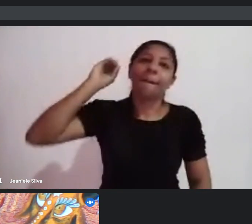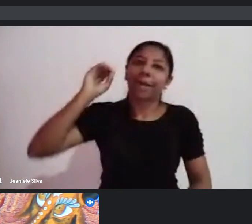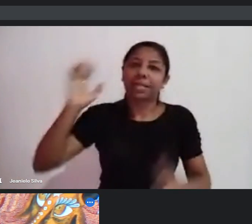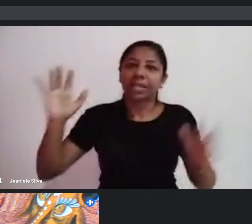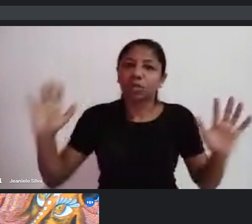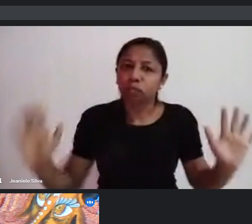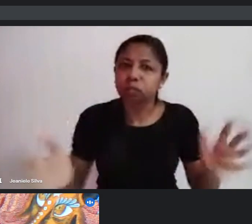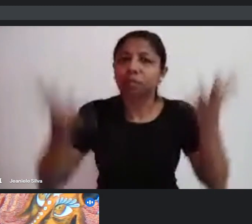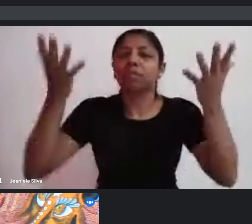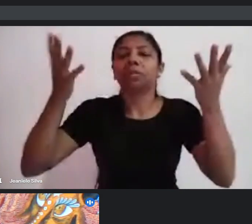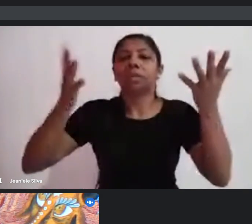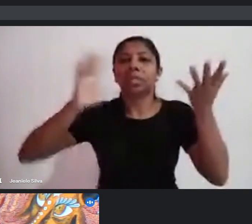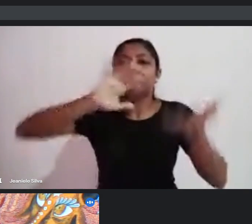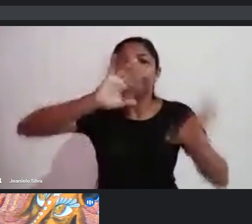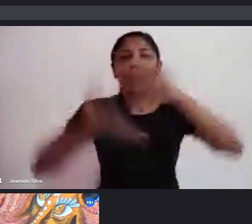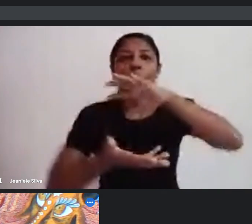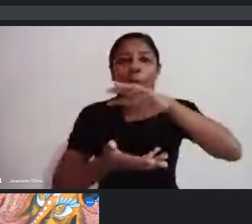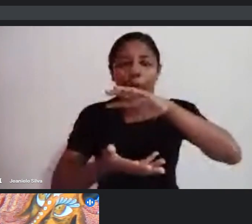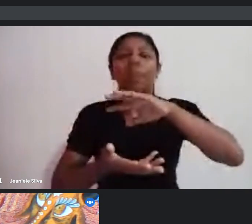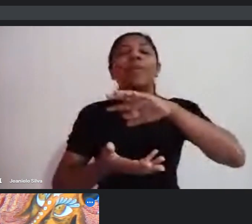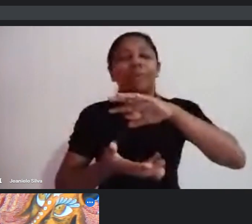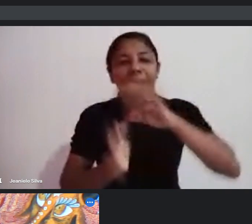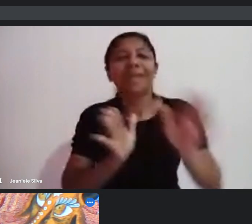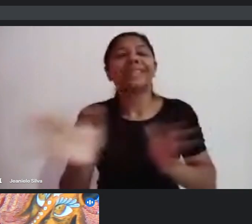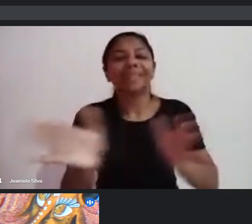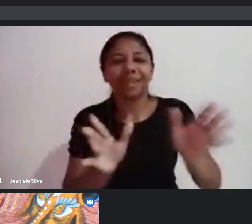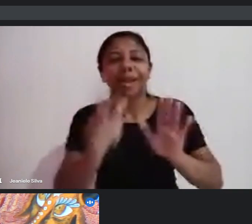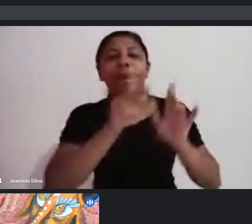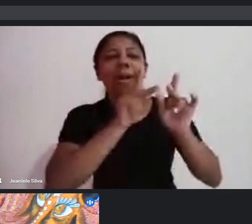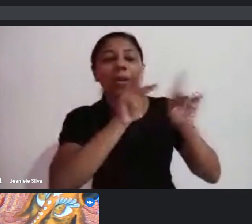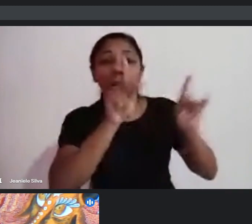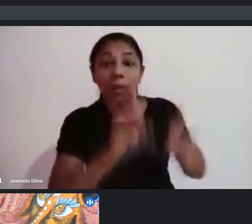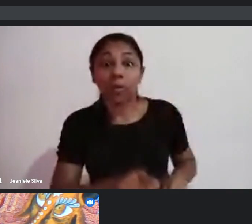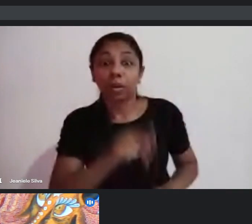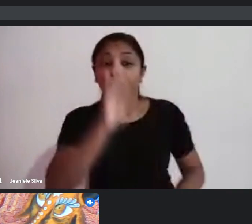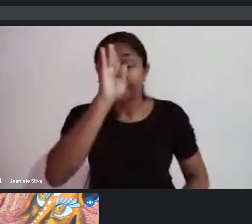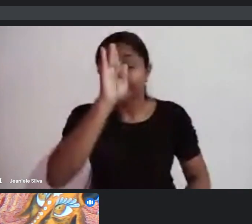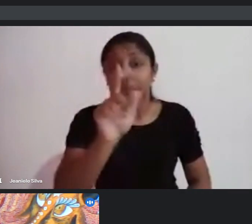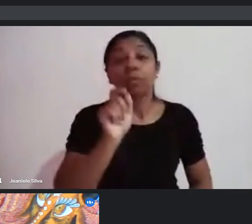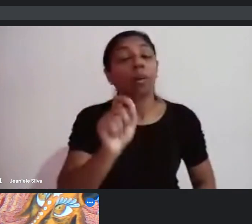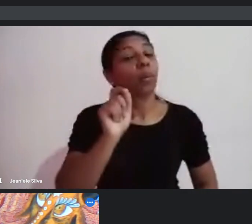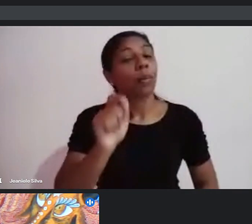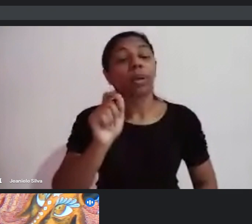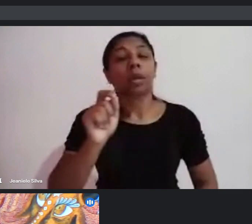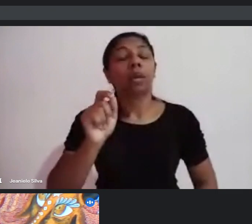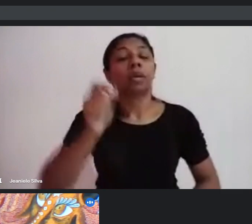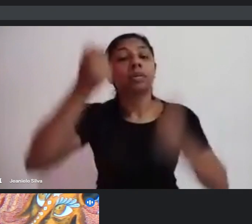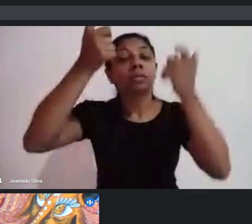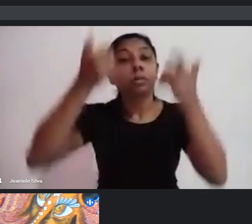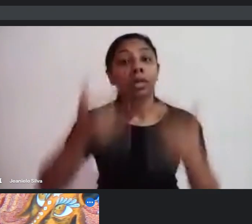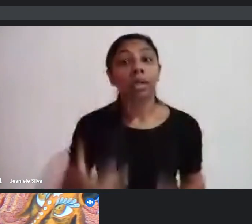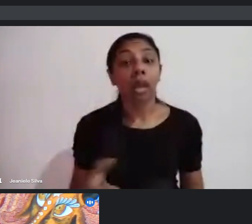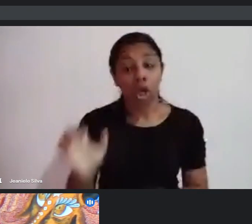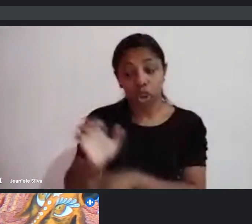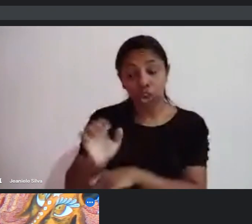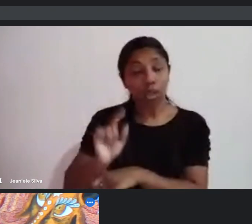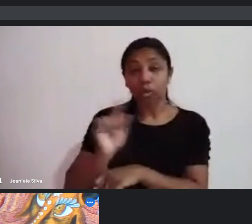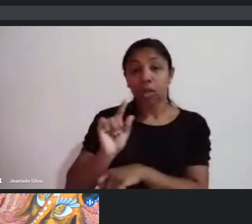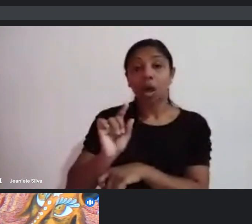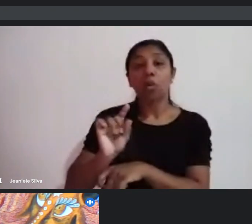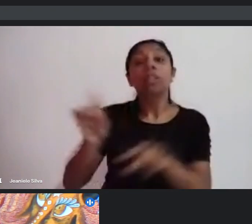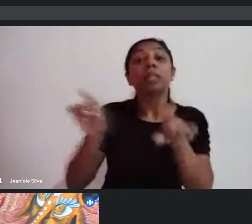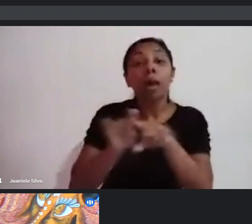ser um grande desafio conseguir praticar acessibilidade nos projetos. E principalmente, porque a gente está falando não só do Estado, mas os municípios também.